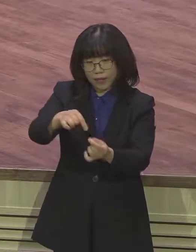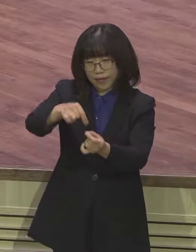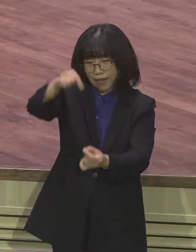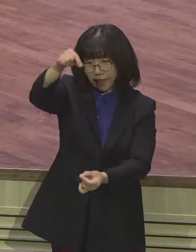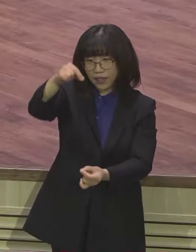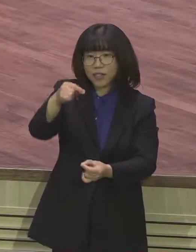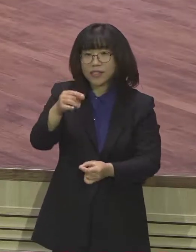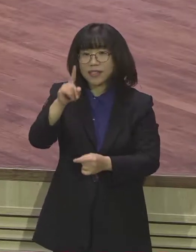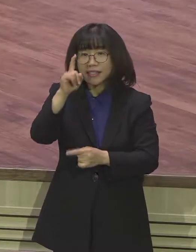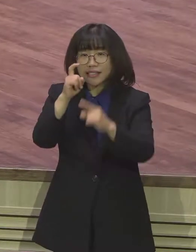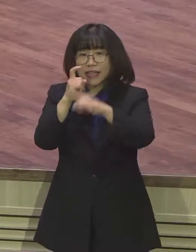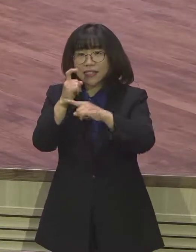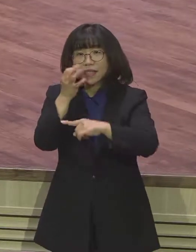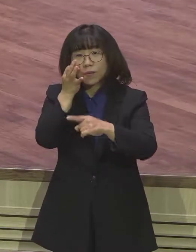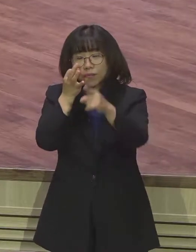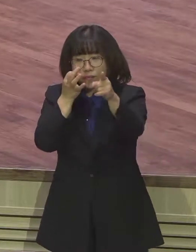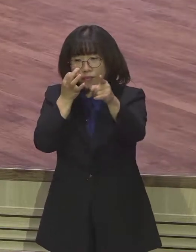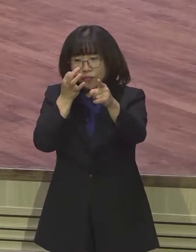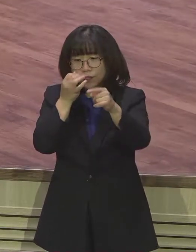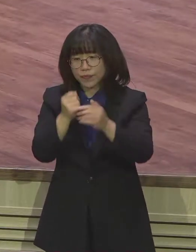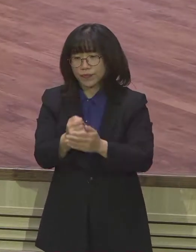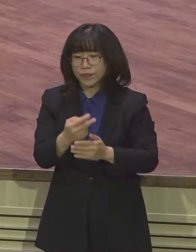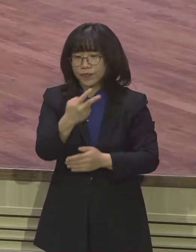보도록 하겠습니다. 여러분들이 이거 보시고 아 이거